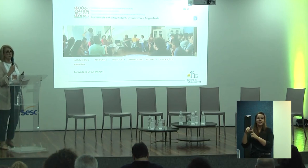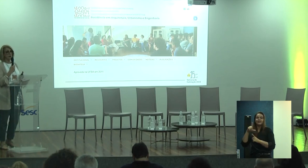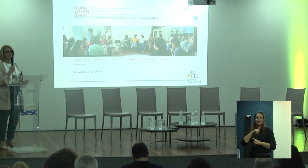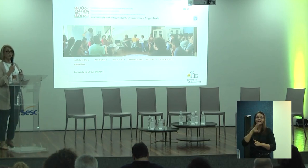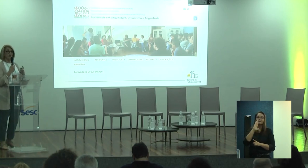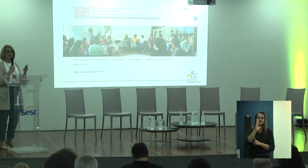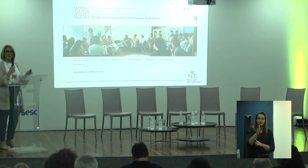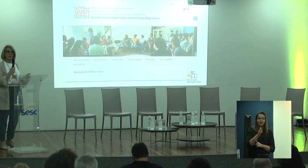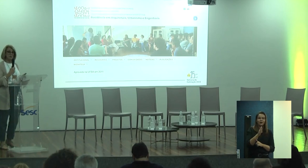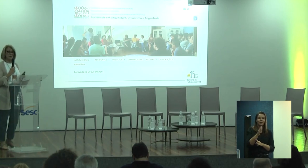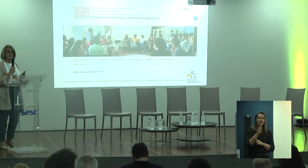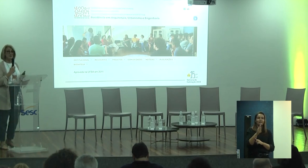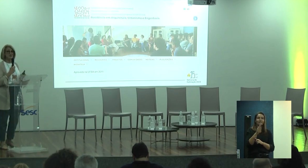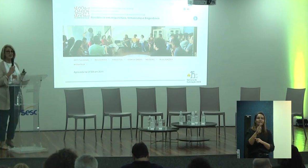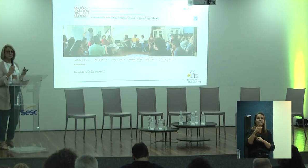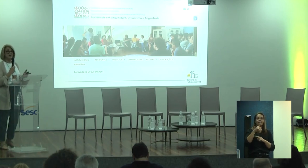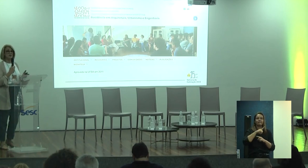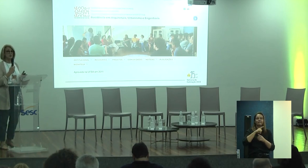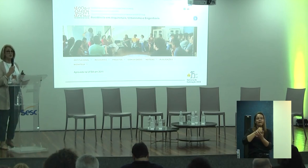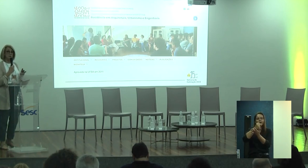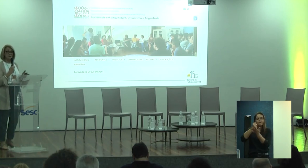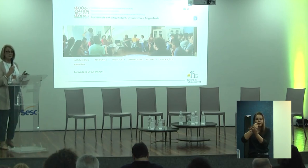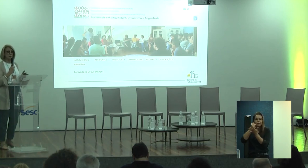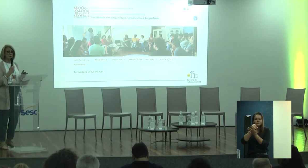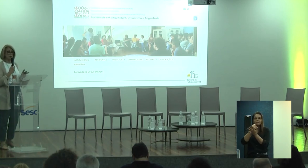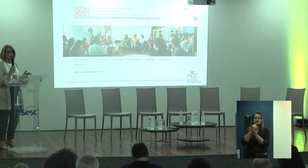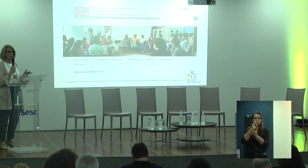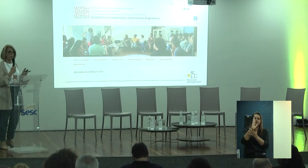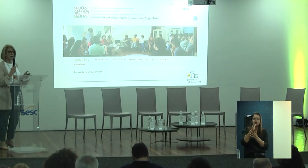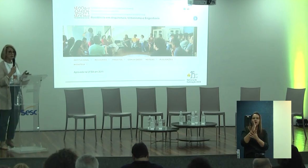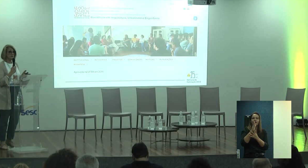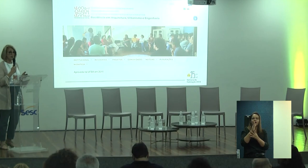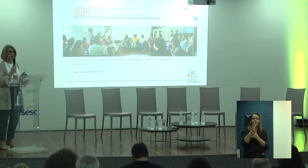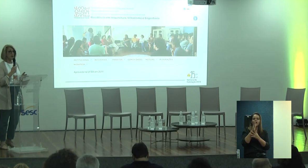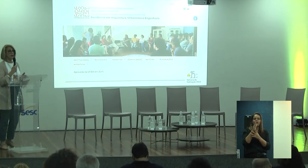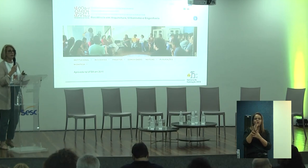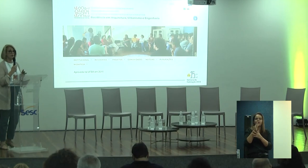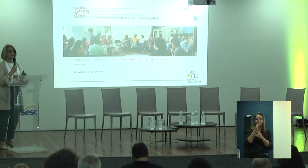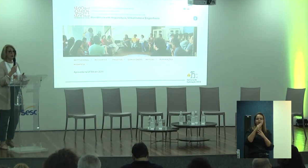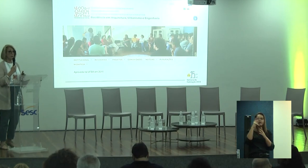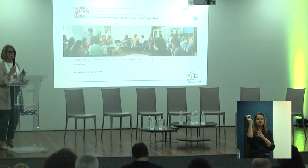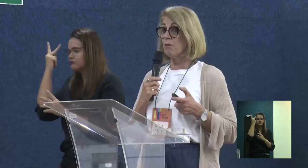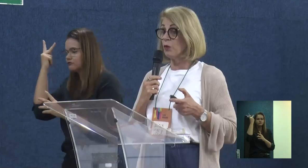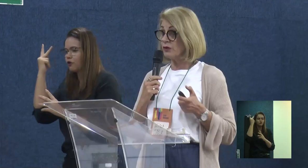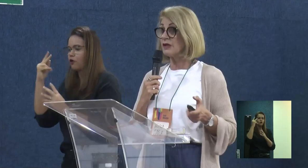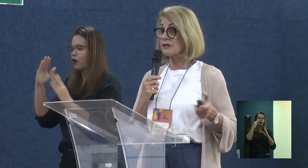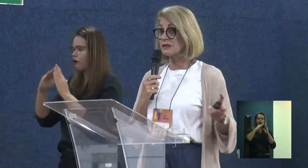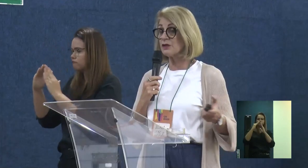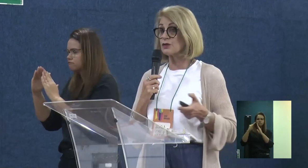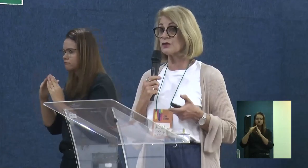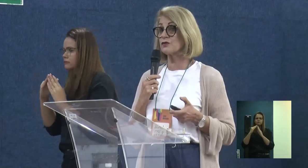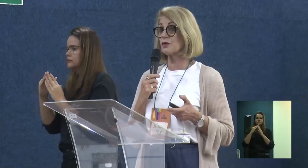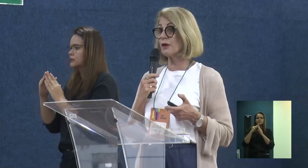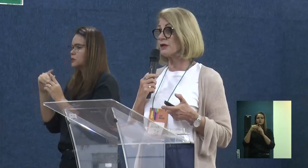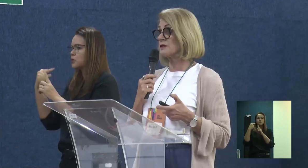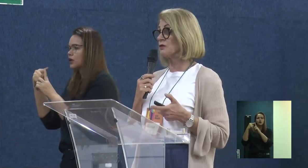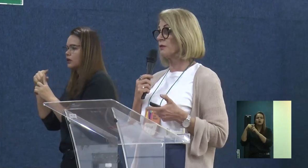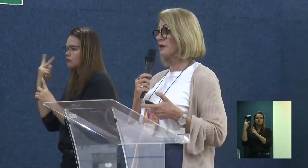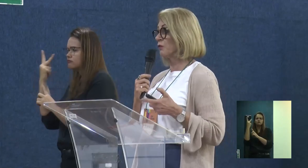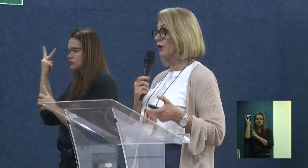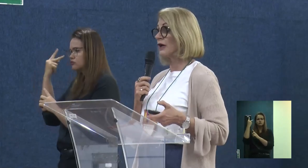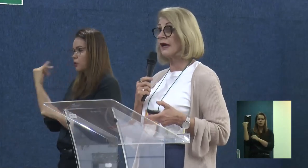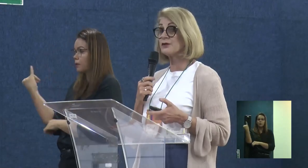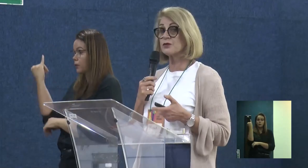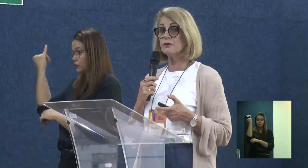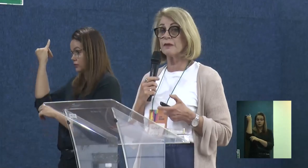já tinha essa relação prévia, ela estava muito mais embasada nas questões de patrimônio histórico, e Pelotas tem uma história muito interessante sobre